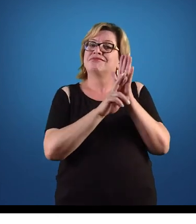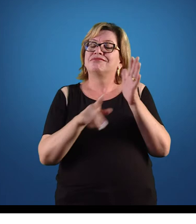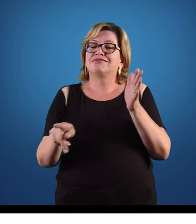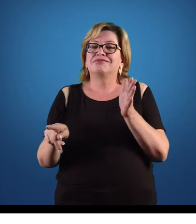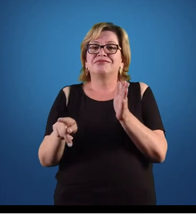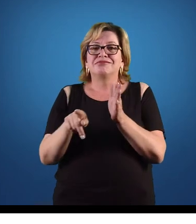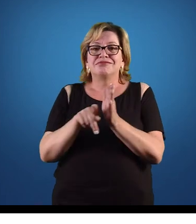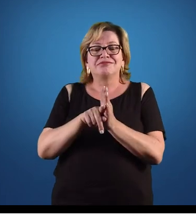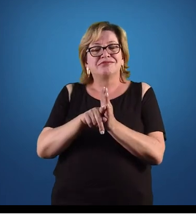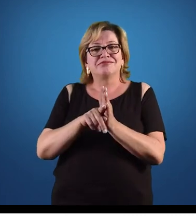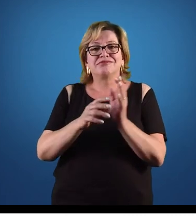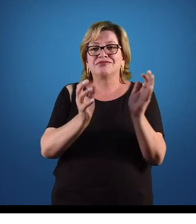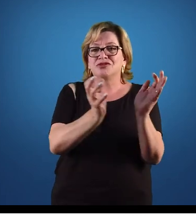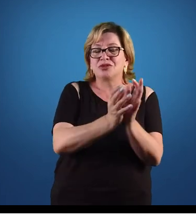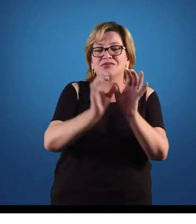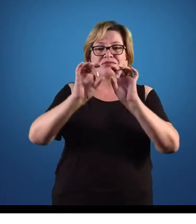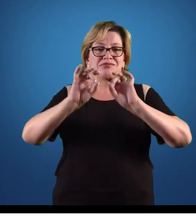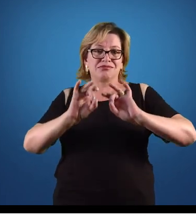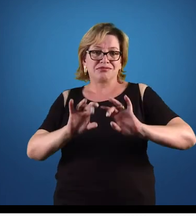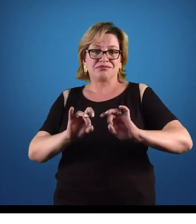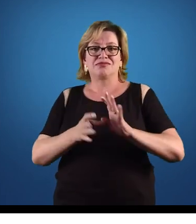setor específico.